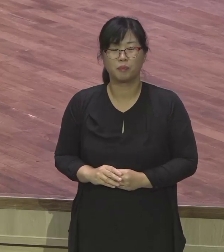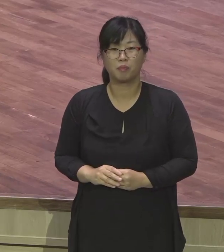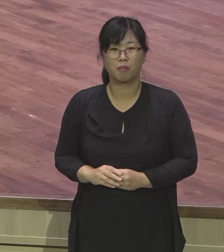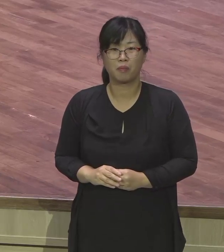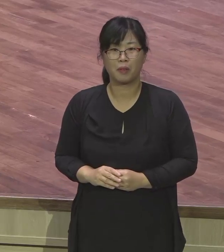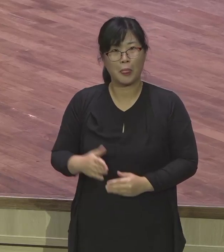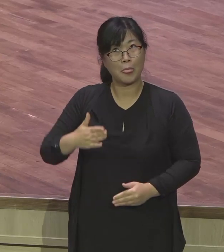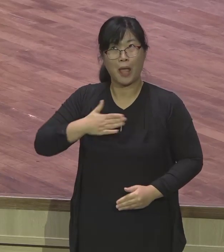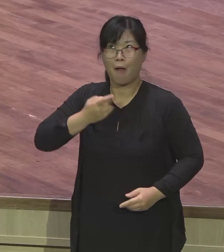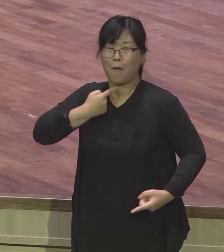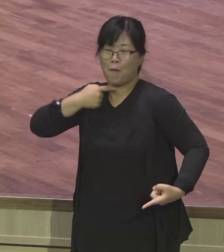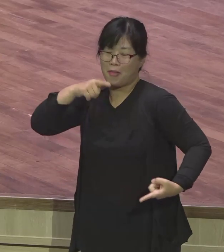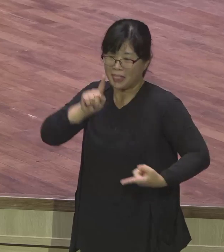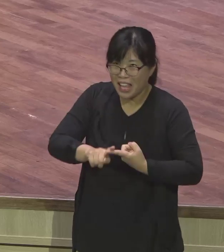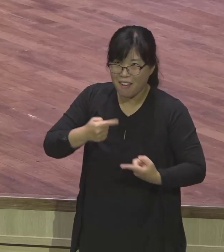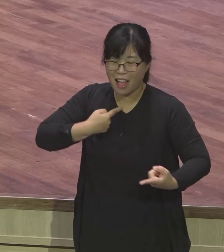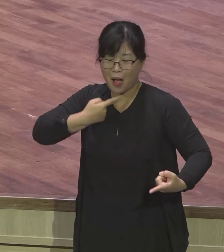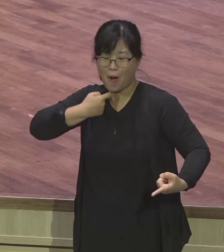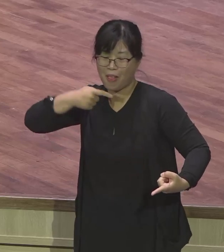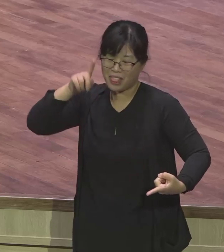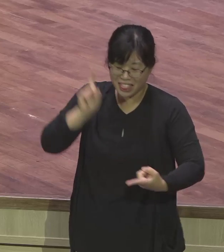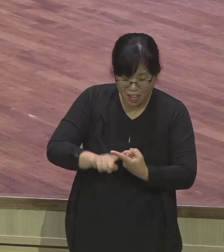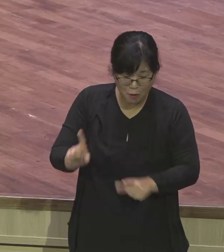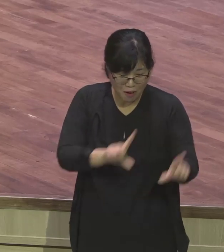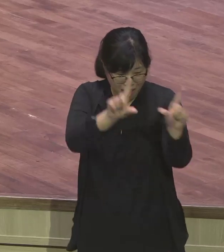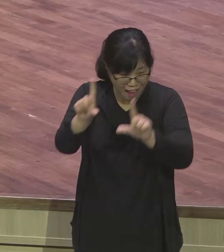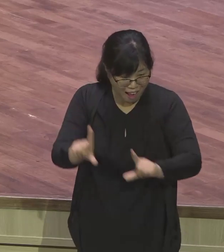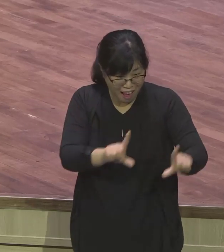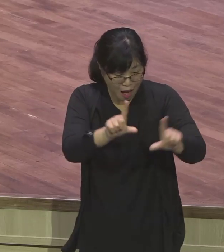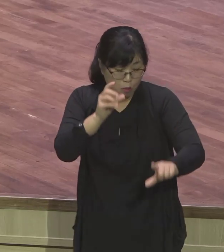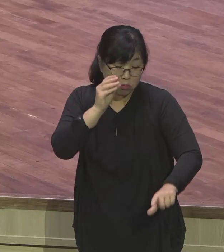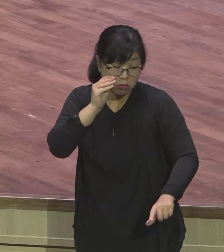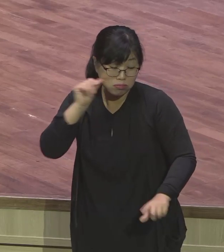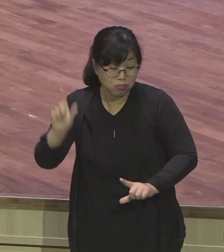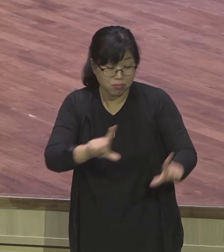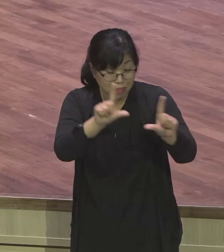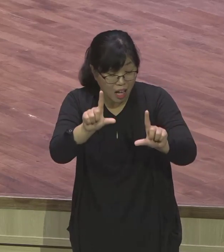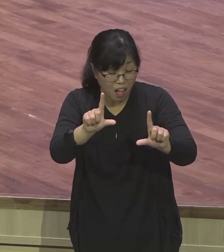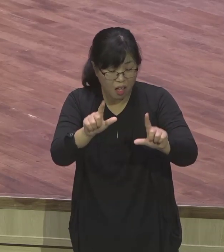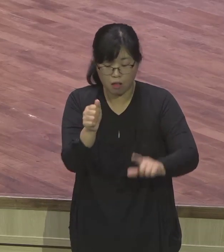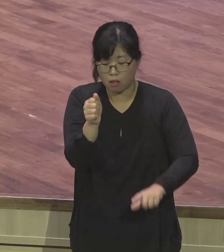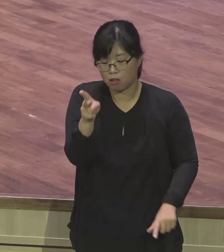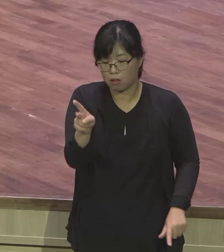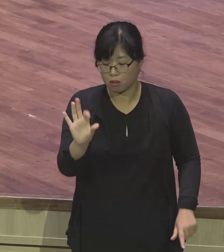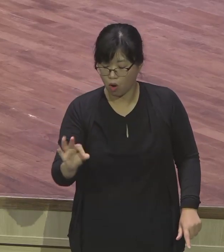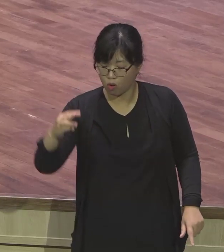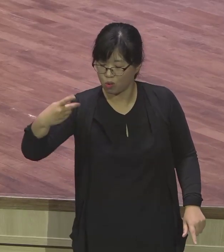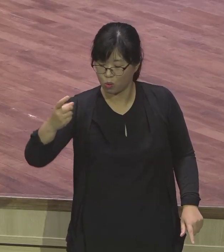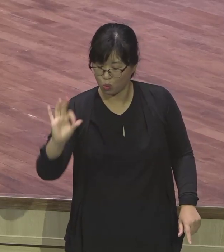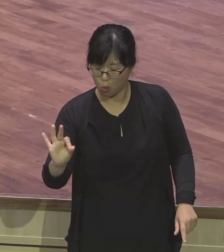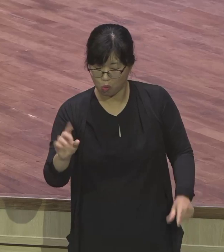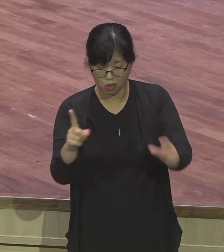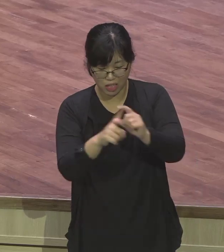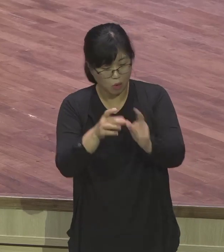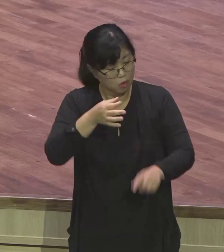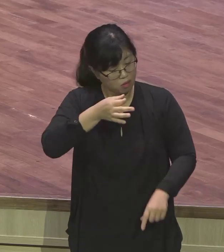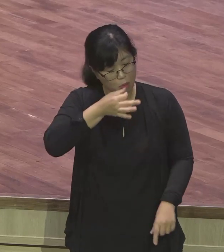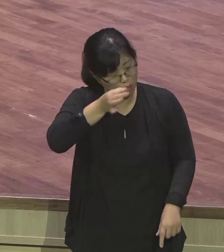그냥 다 되어있지 아니에요. 성경이 원하는 말하는 행동이란 것은 성경적 행동이 뭐냐. 사건과